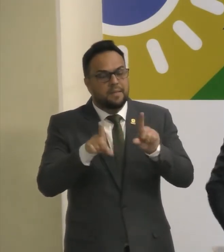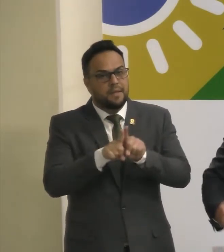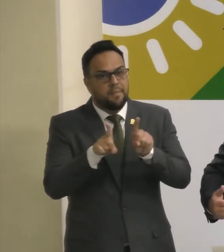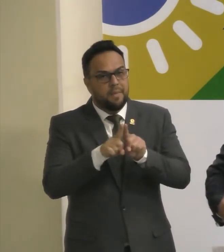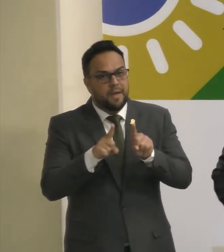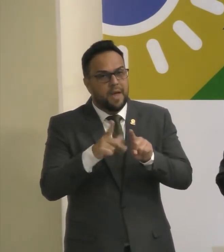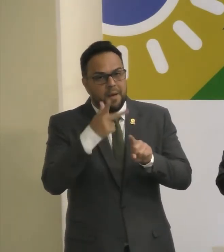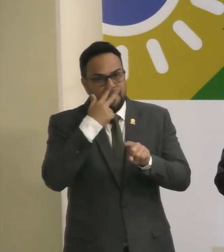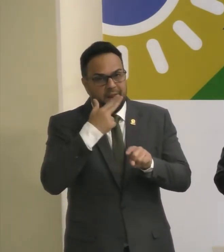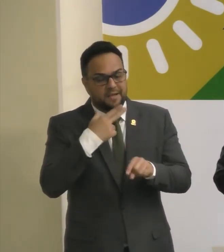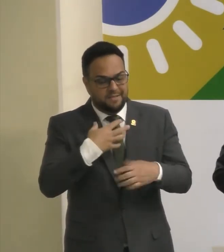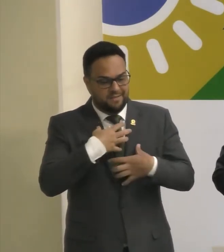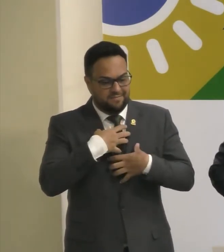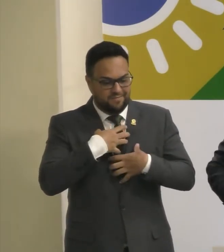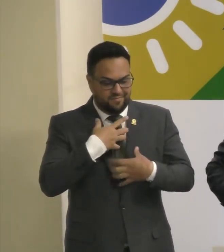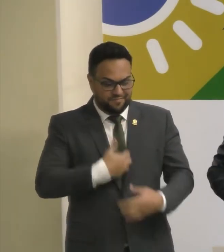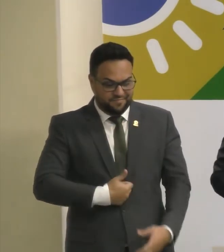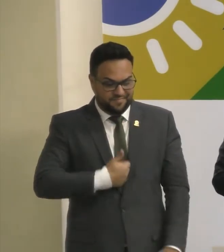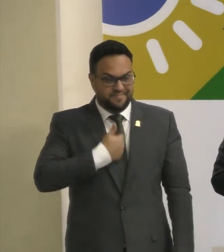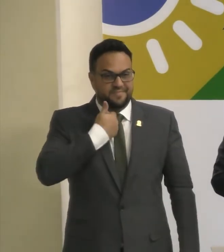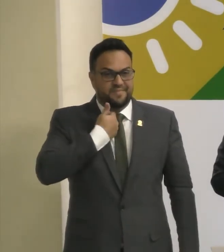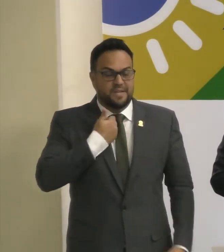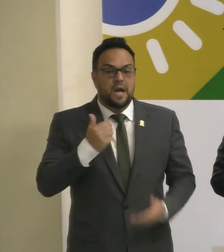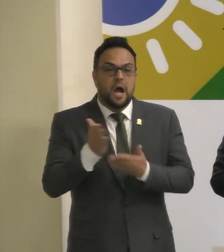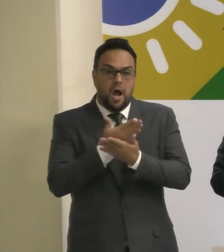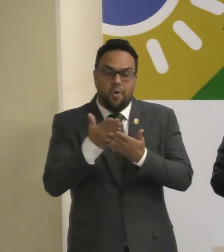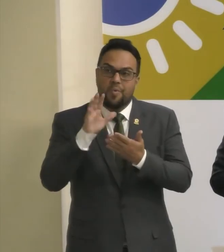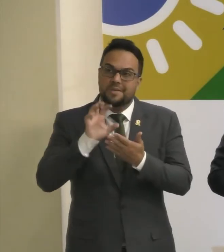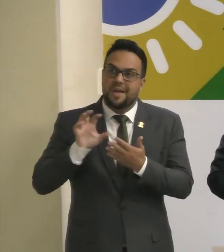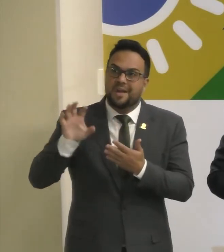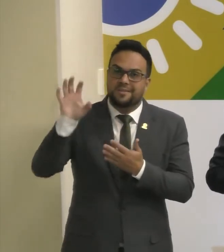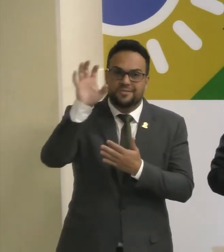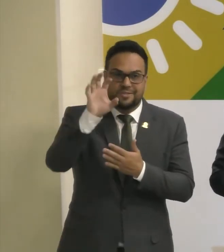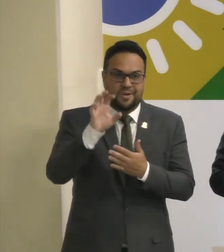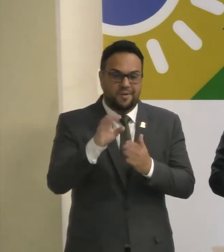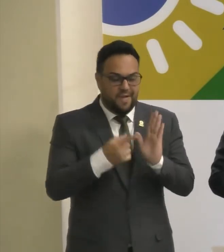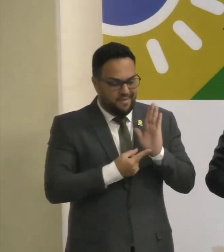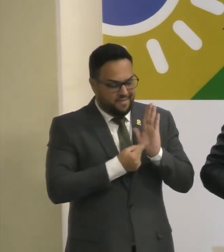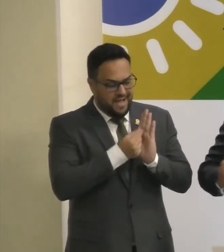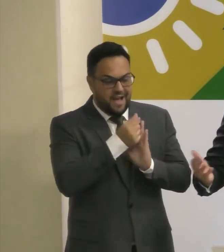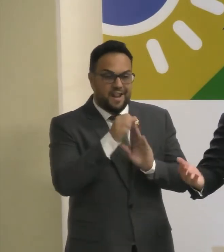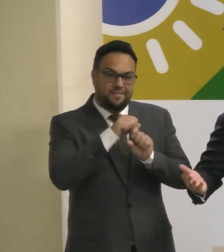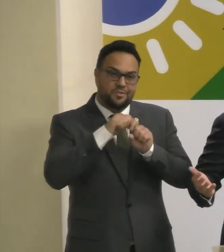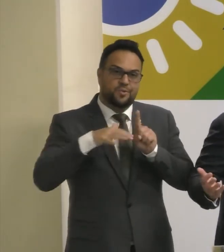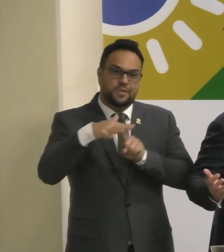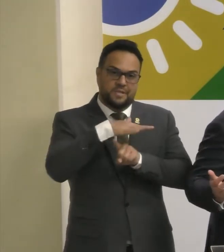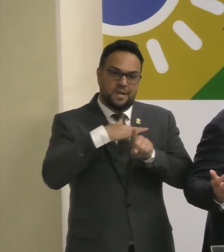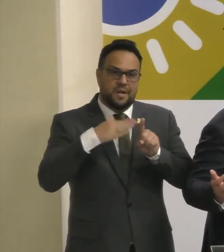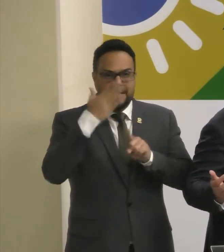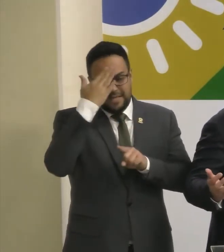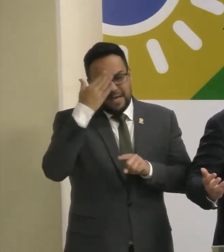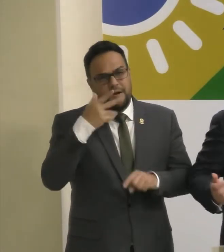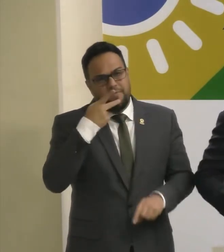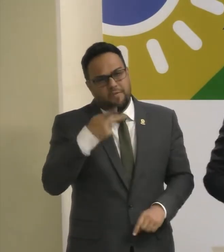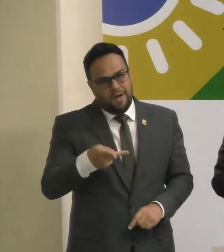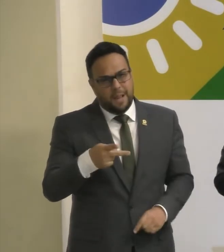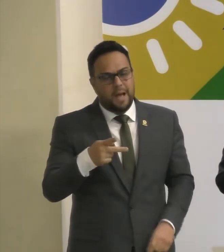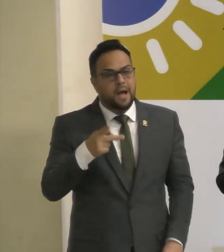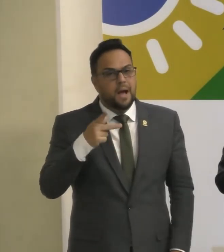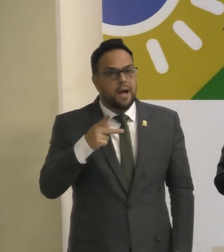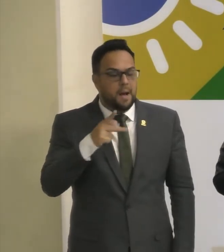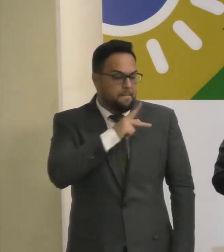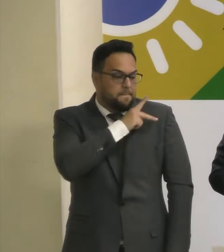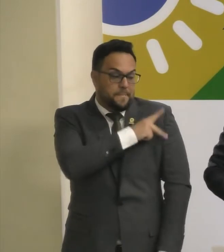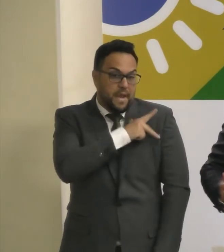elevada. Em algumas regiões, o efeito da tarifa social torna-se mais visível. Aqui eu tenho que citar o meu amado Piauí, senhor